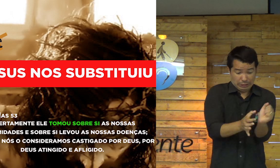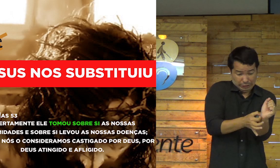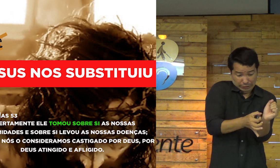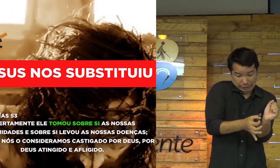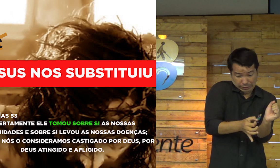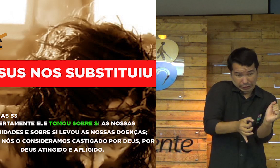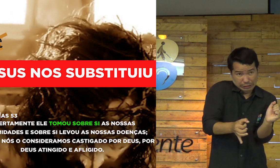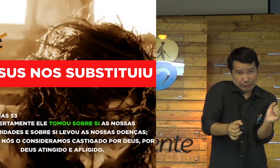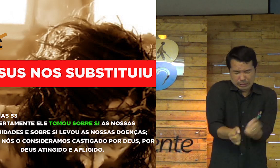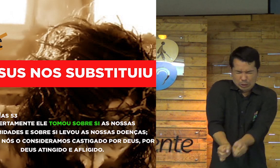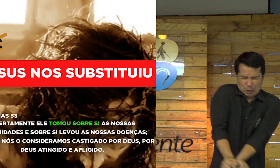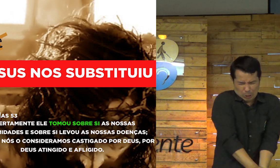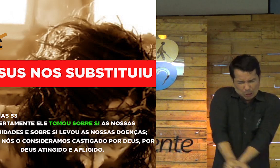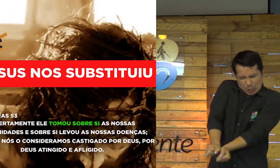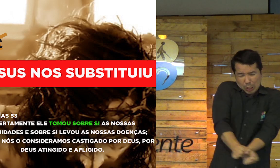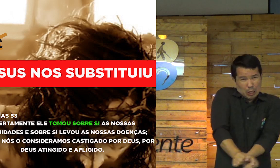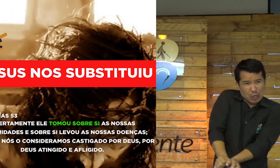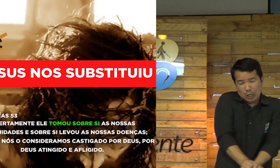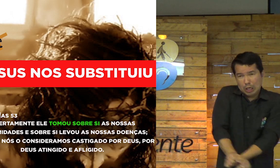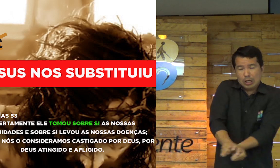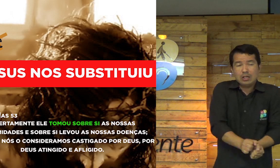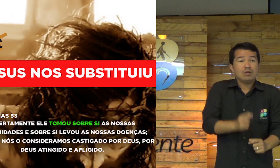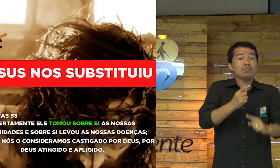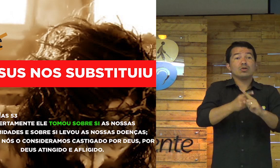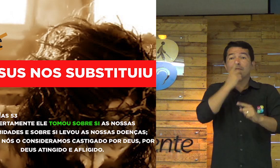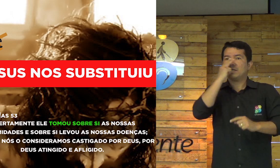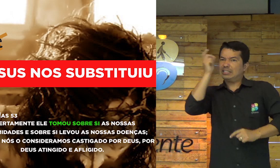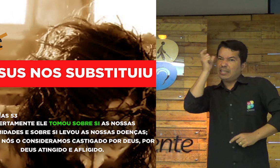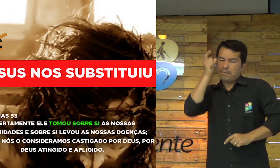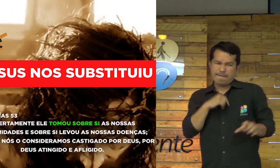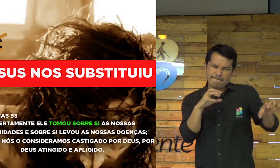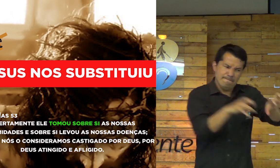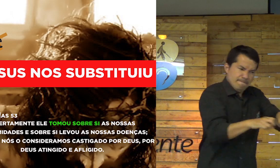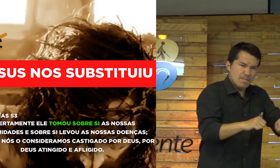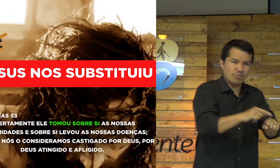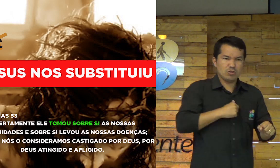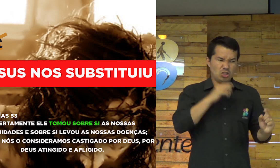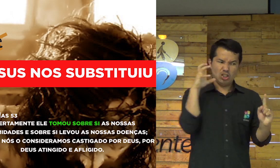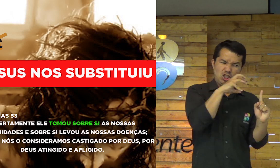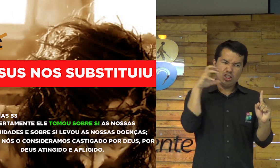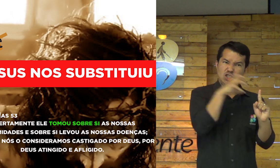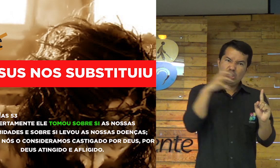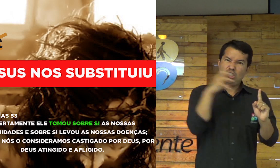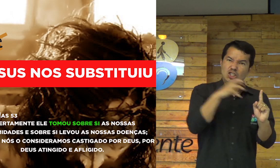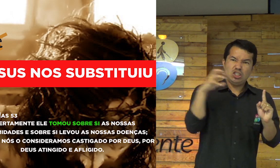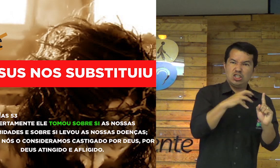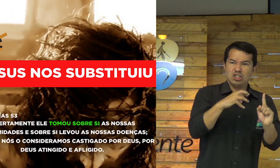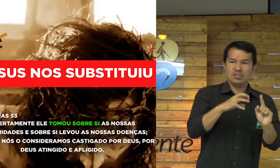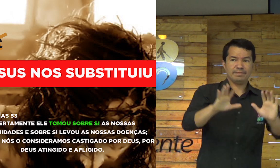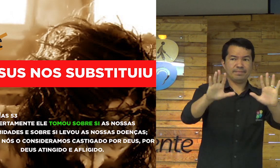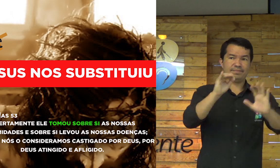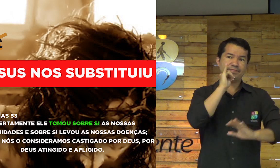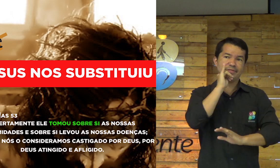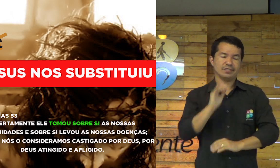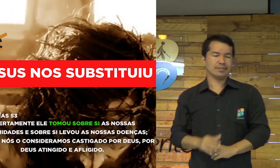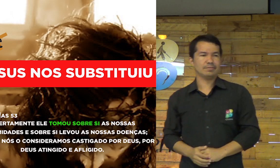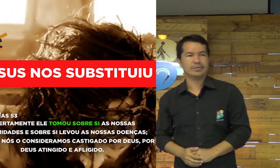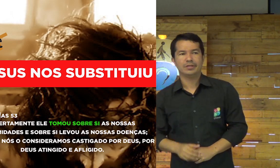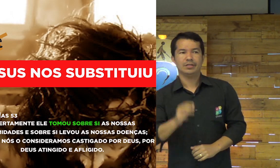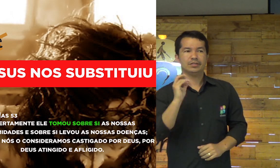sua vida... O seu pecado... Você era escravo... Então... Satanás ali... Te aprisionava...